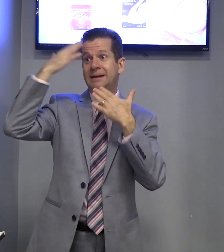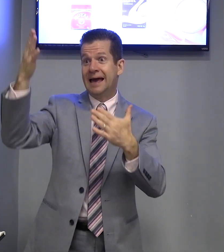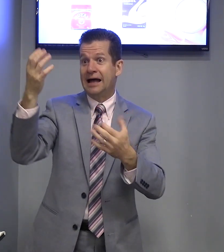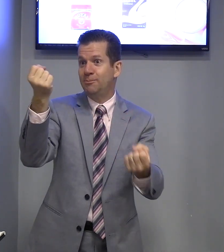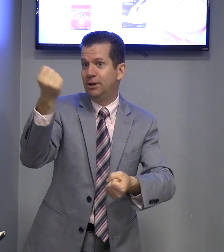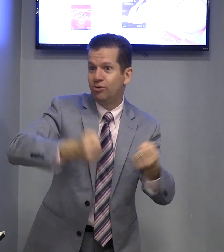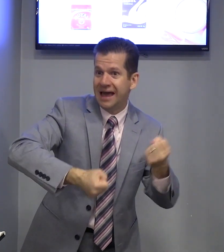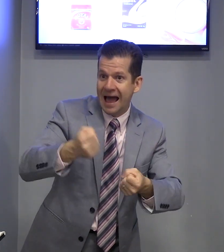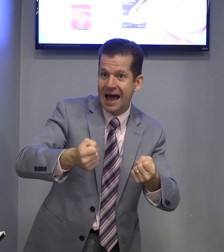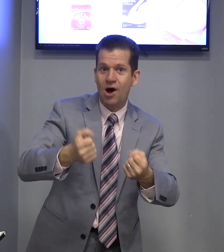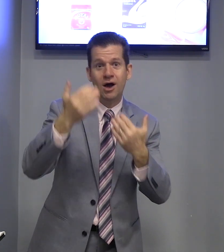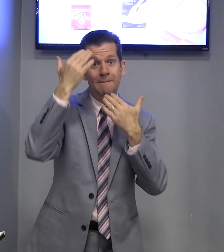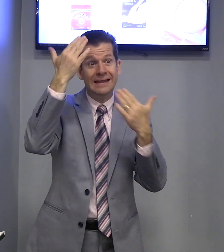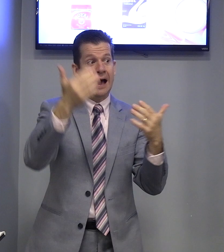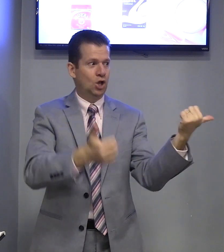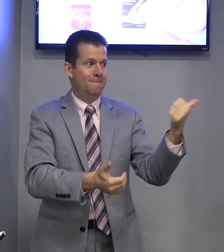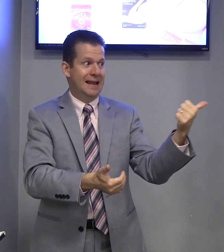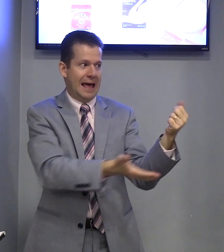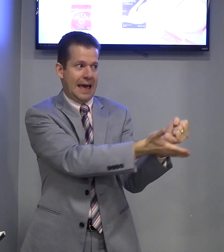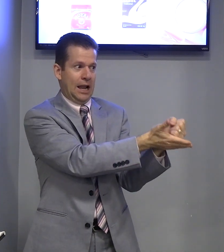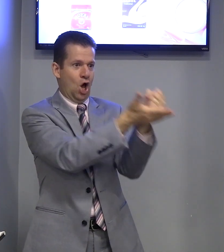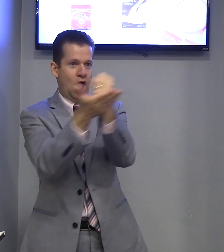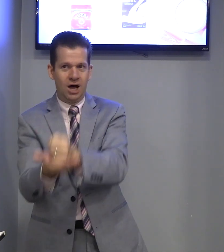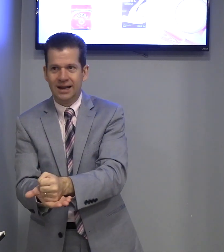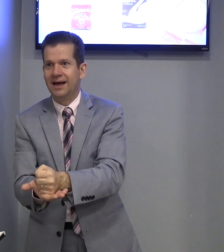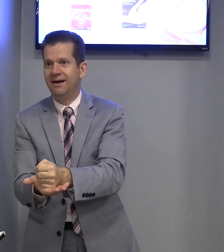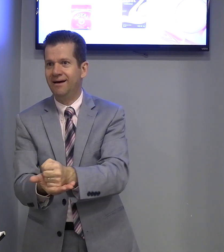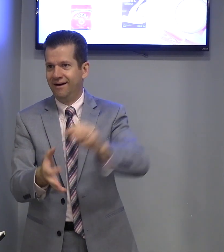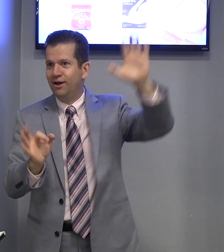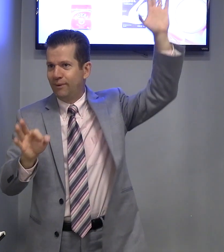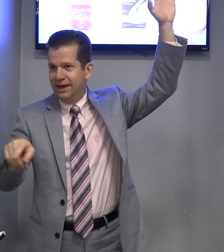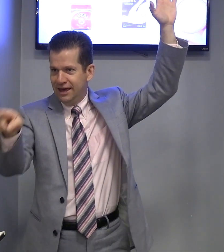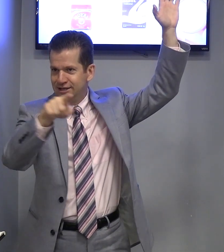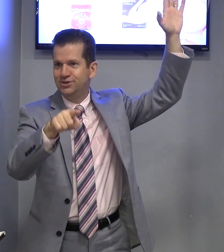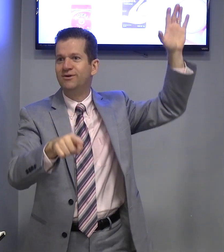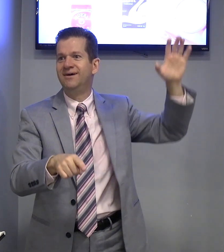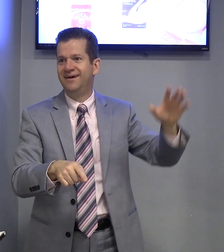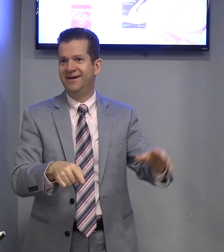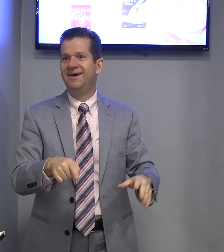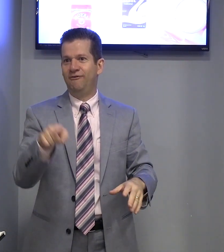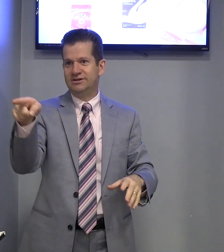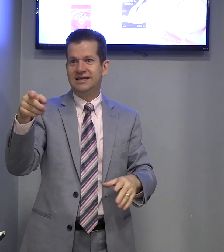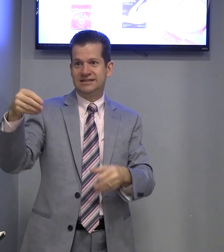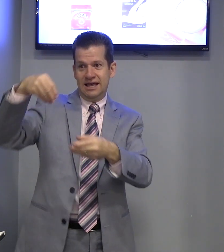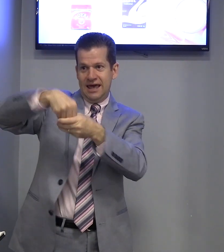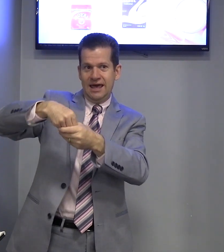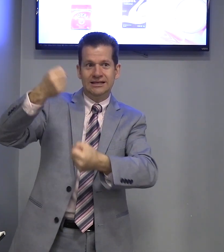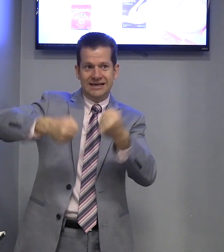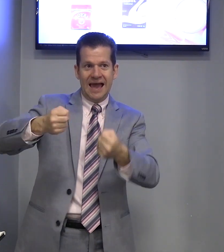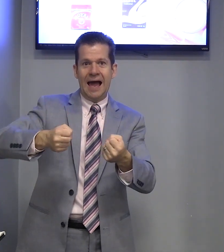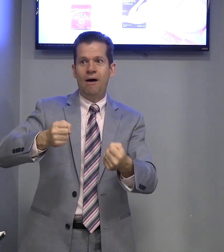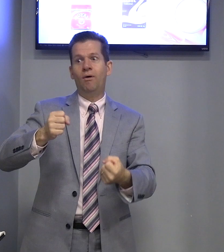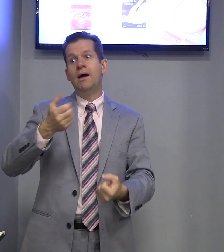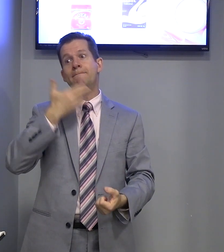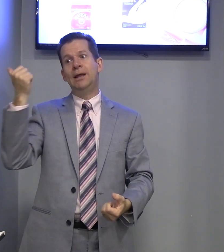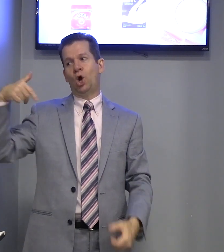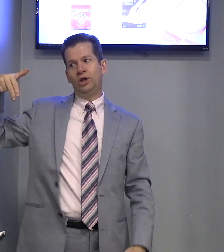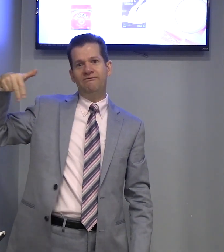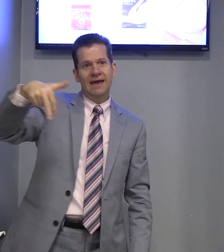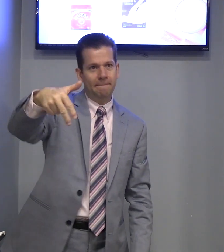Obrigado pelo carro. Obrigado pela carona. Não é isso? Vocês de carro. Melhor do que minha